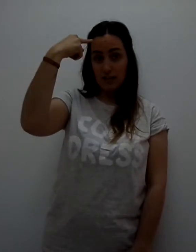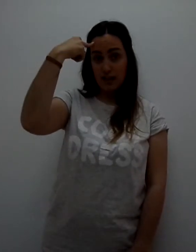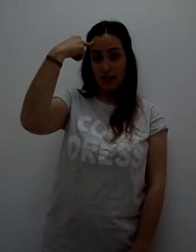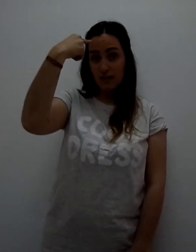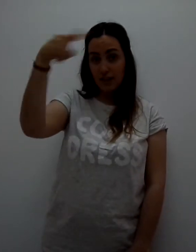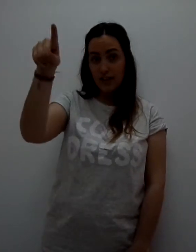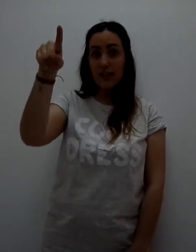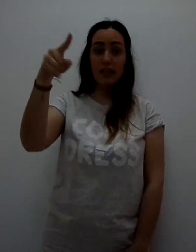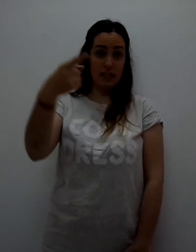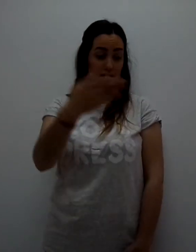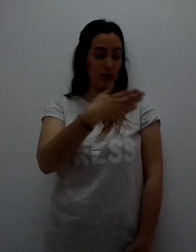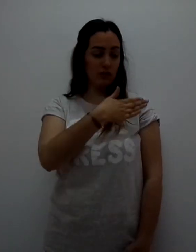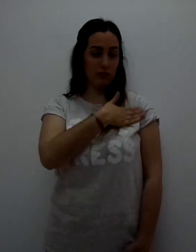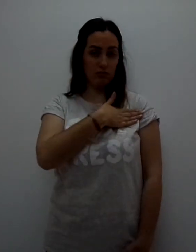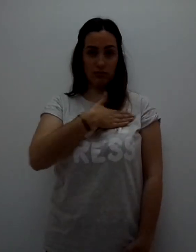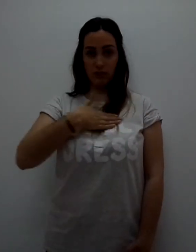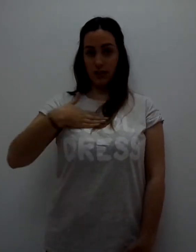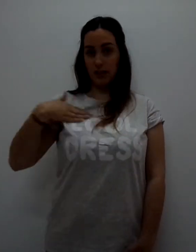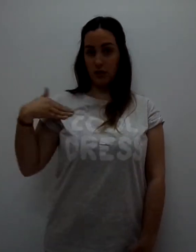sale de la frente y el quiero. Quiero.